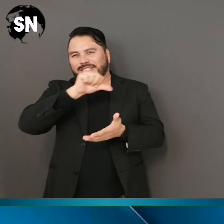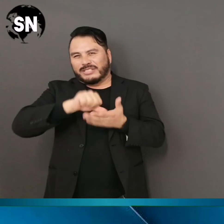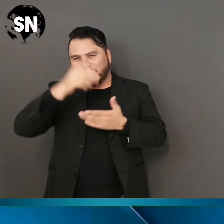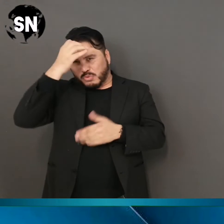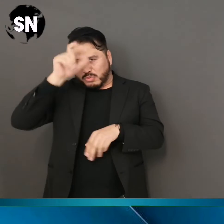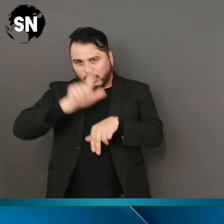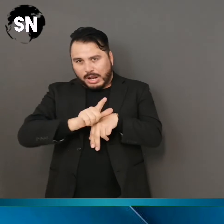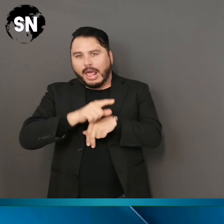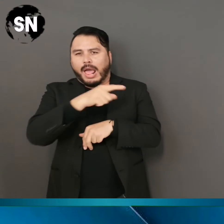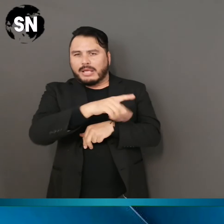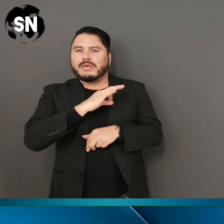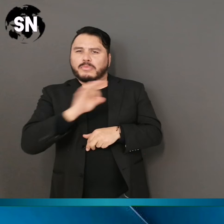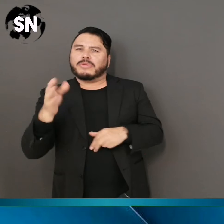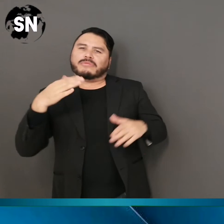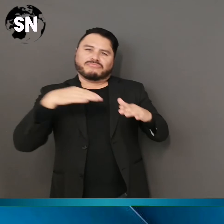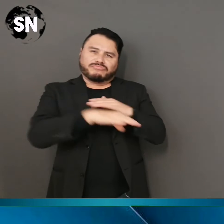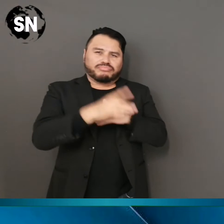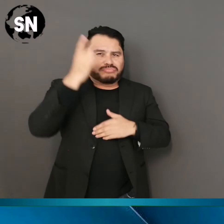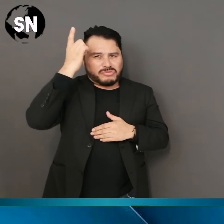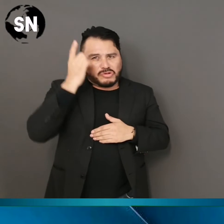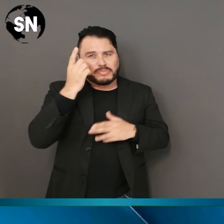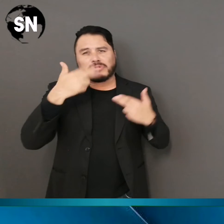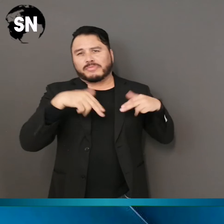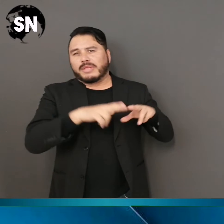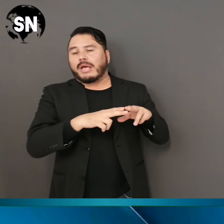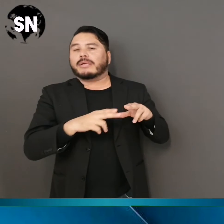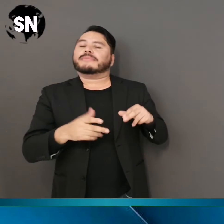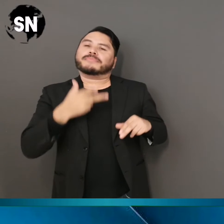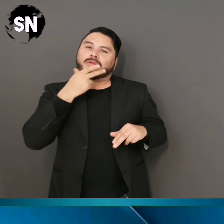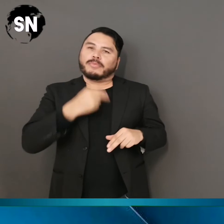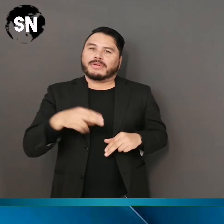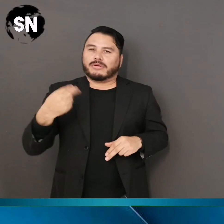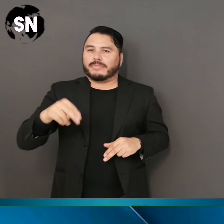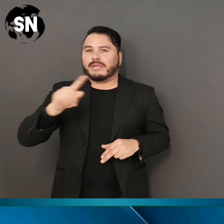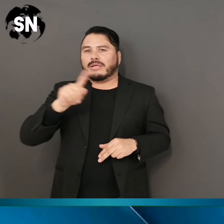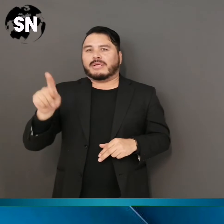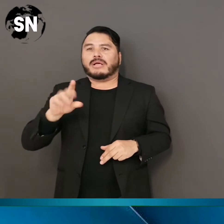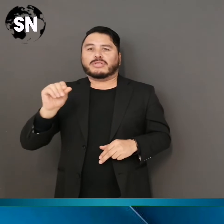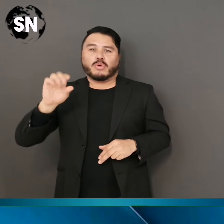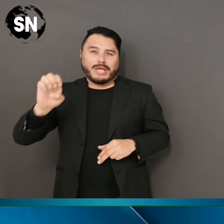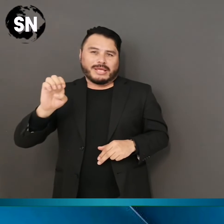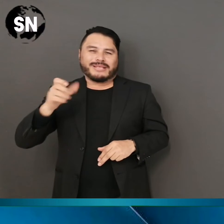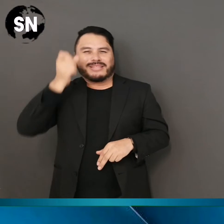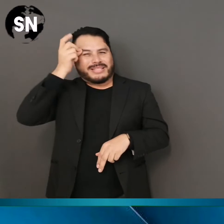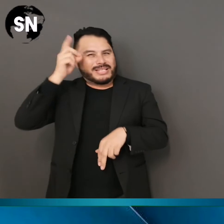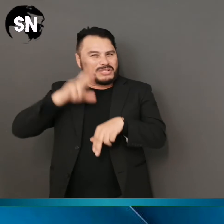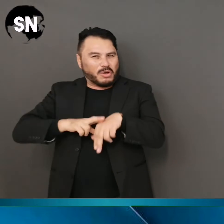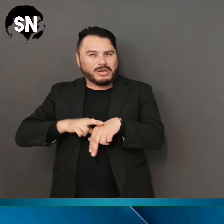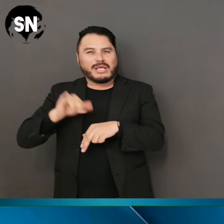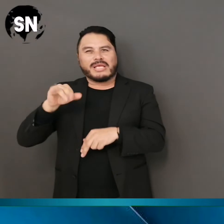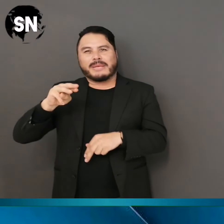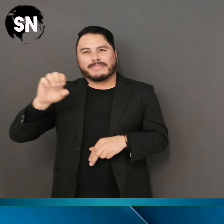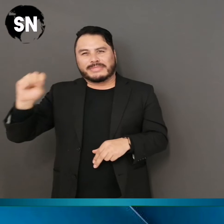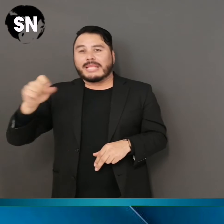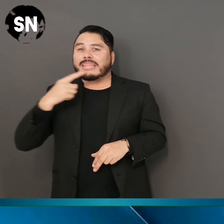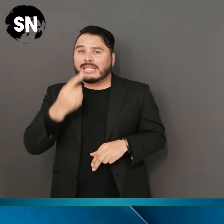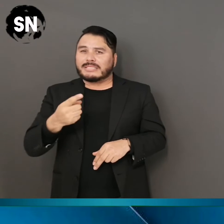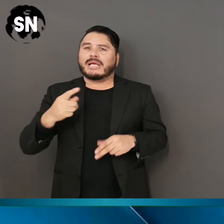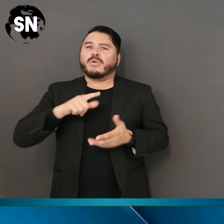El director del IMSS, Zoe Robledo, informó que, a partir de este lunes, hasta 100 personas trabajadoras de tres